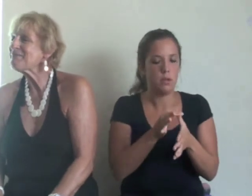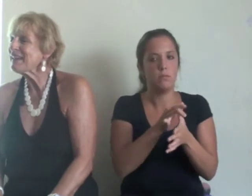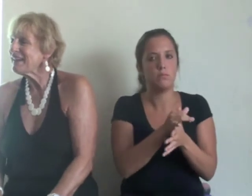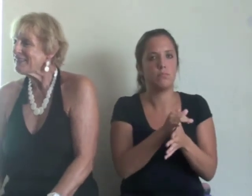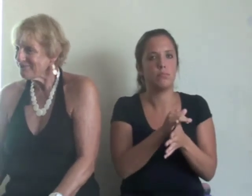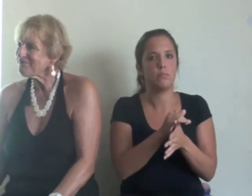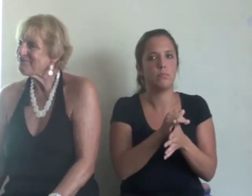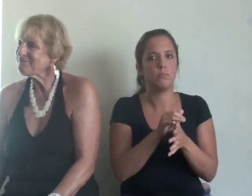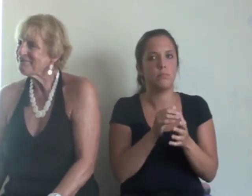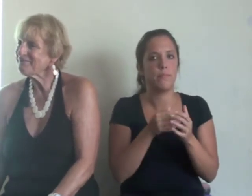Así que...